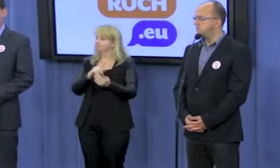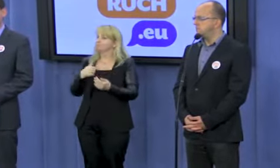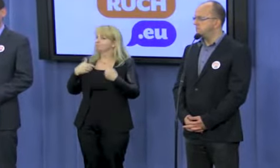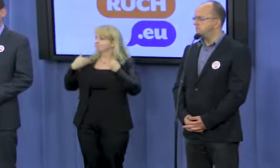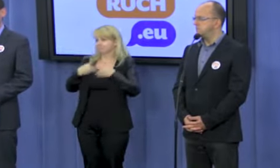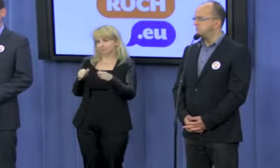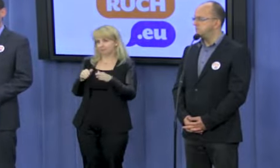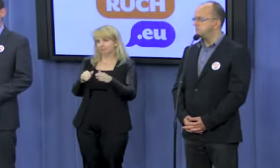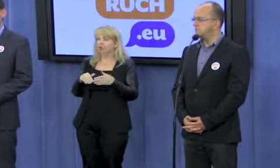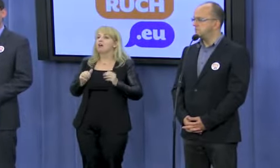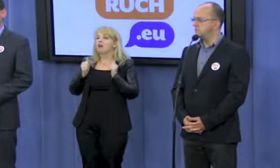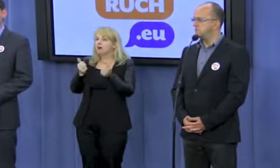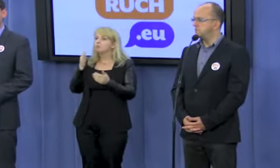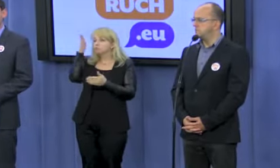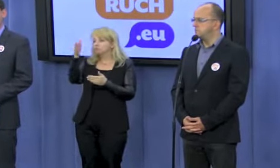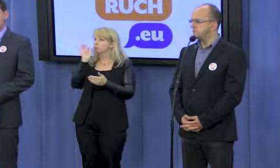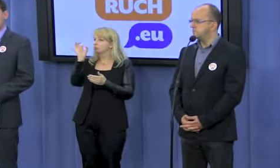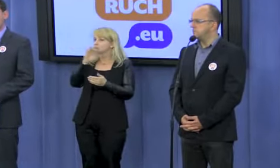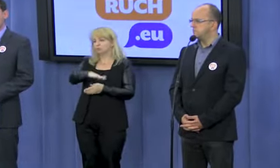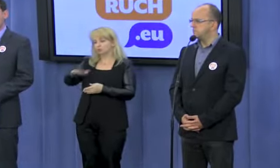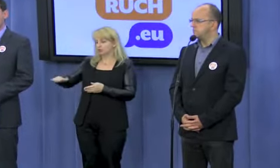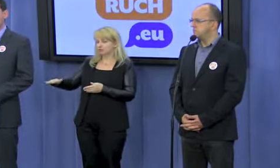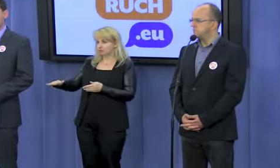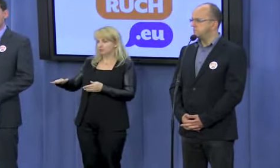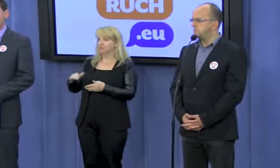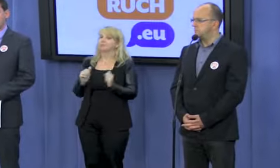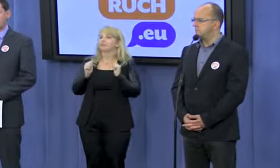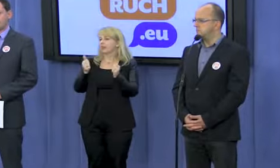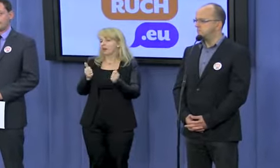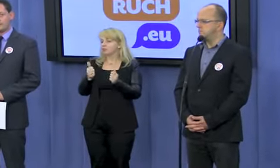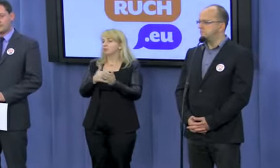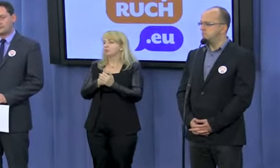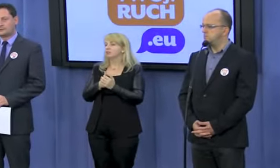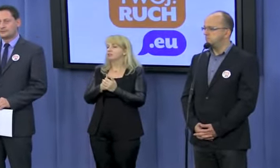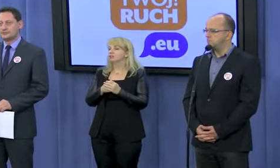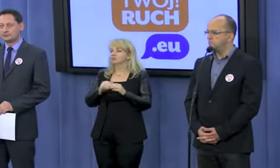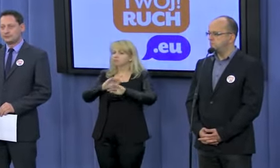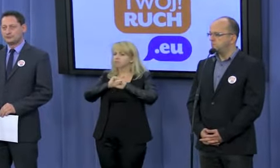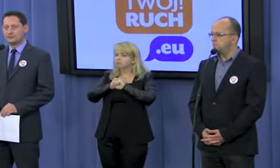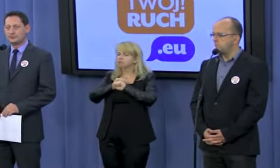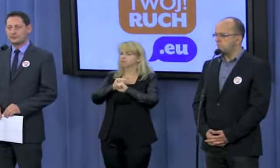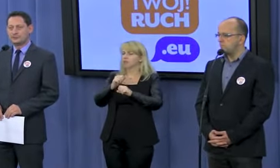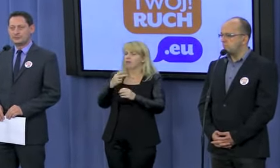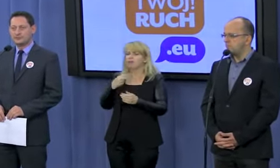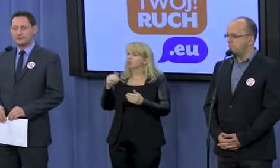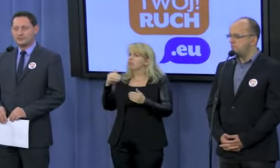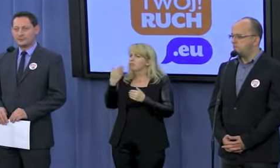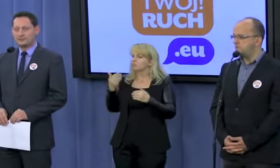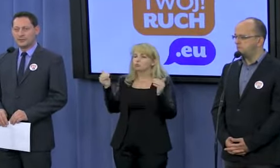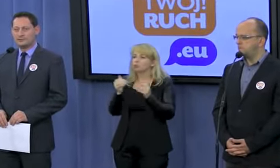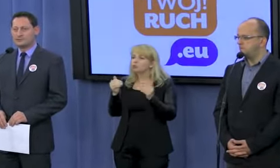Chodzi o dobro dzieci, chodzi o to, żeby ograniczyć, uniemożliwić